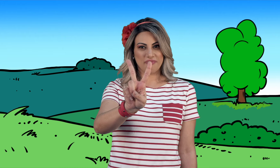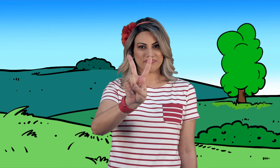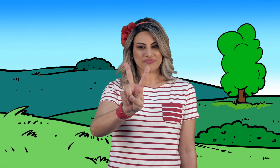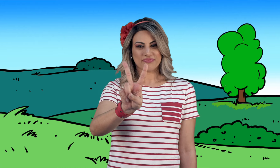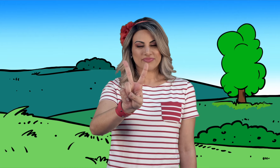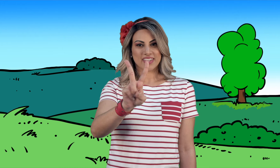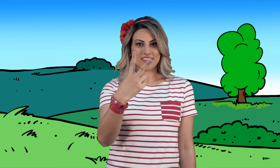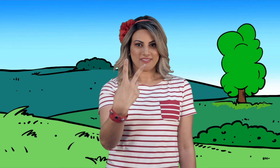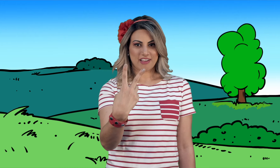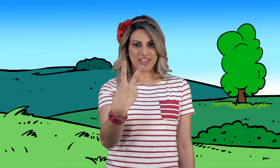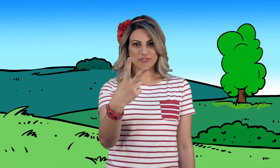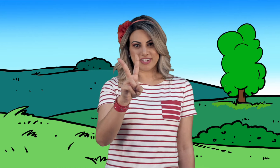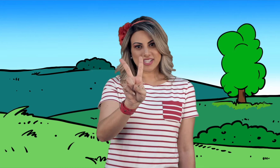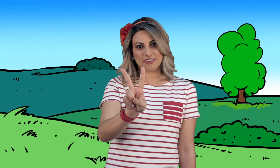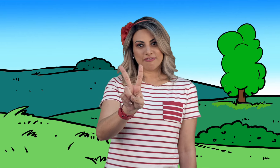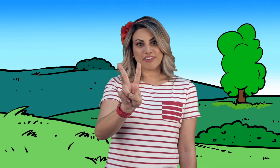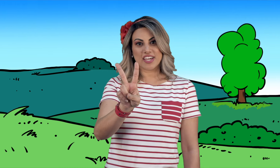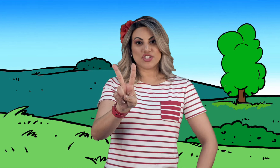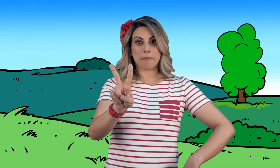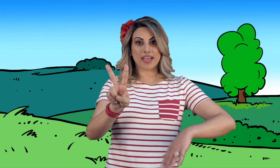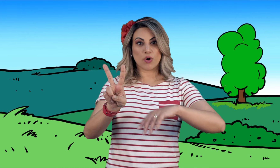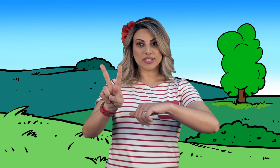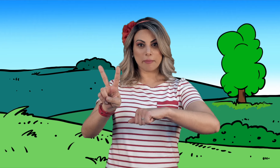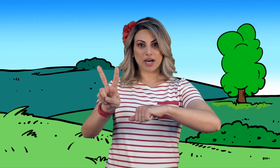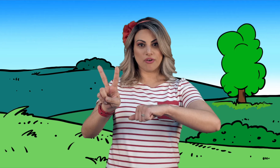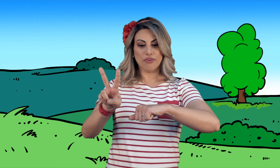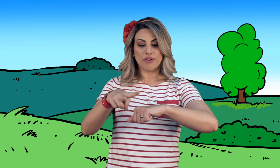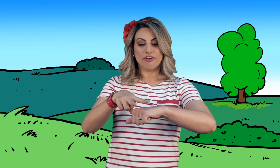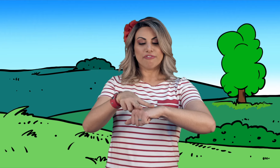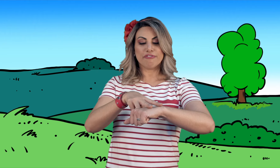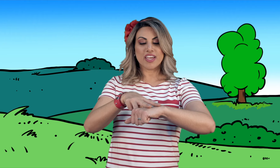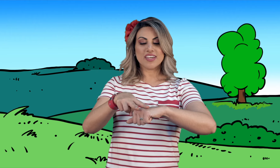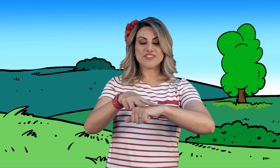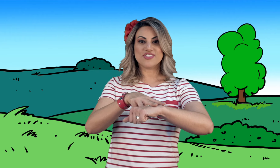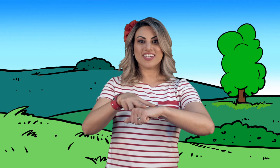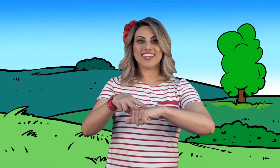ó... Tá vendo o Vzinho? Verde! Aí pega a outra mão... Verde!